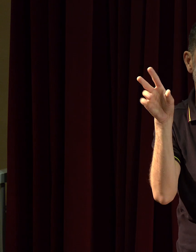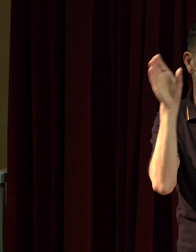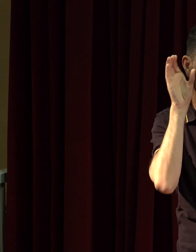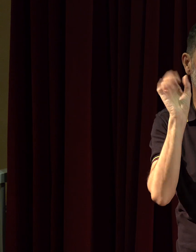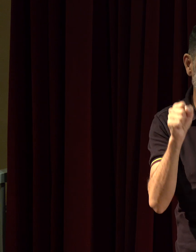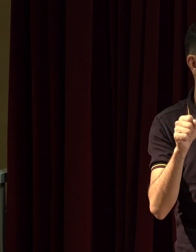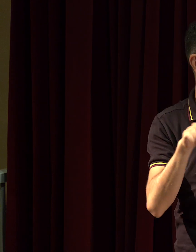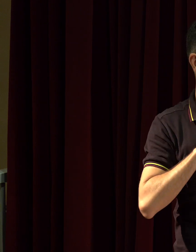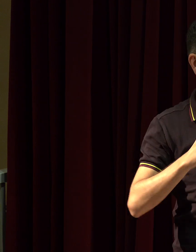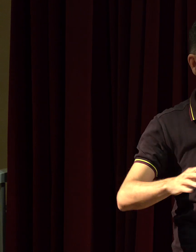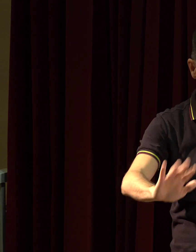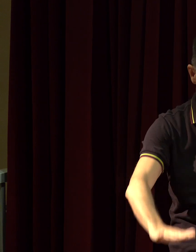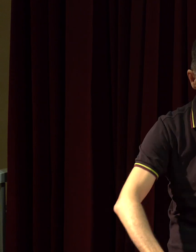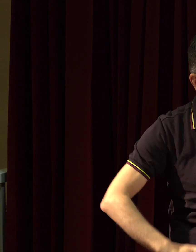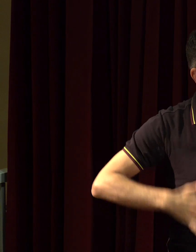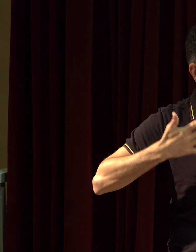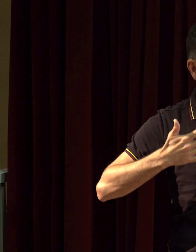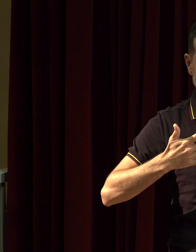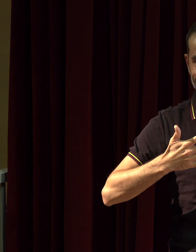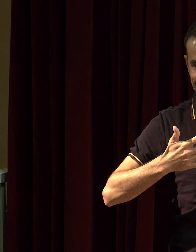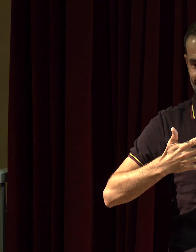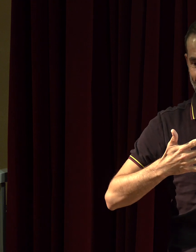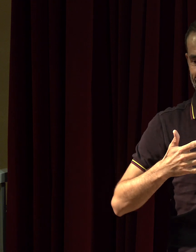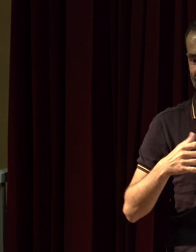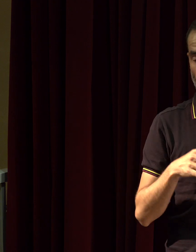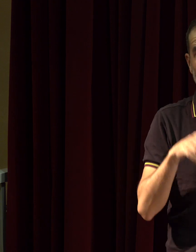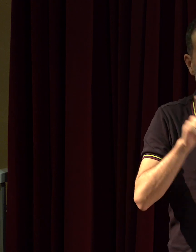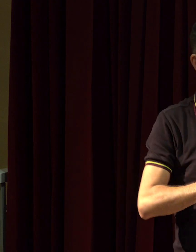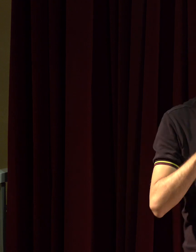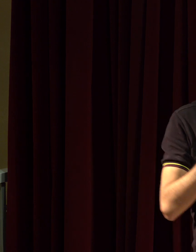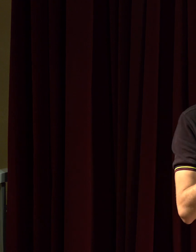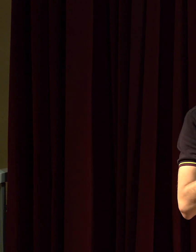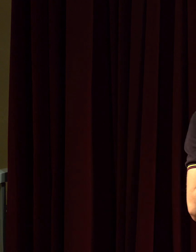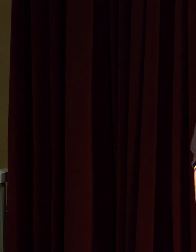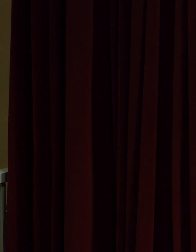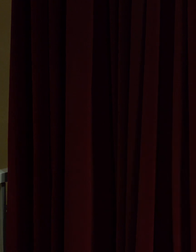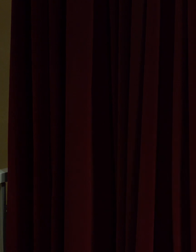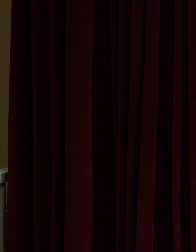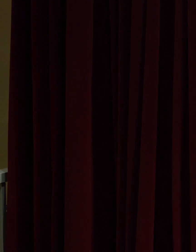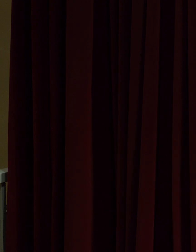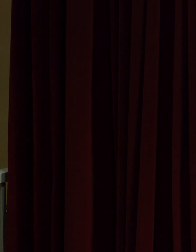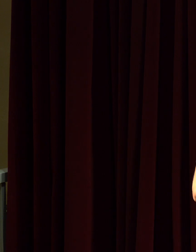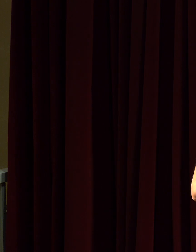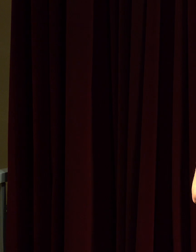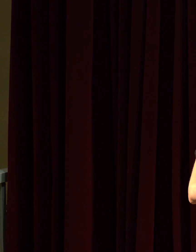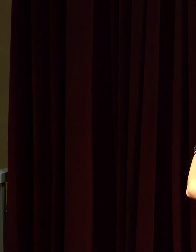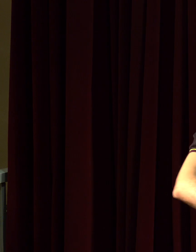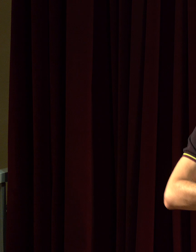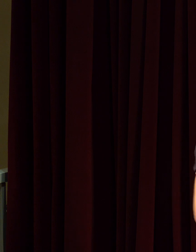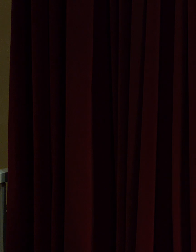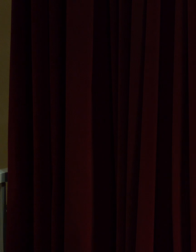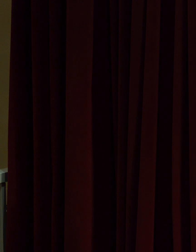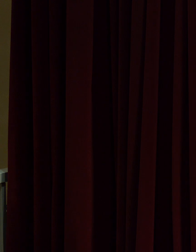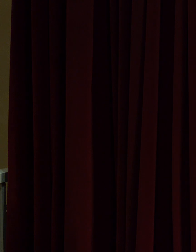et donc on entend entre guillemets, on écoute entre guillemets le spectacle via ces gilets vibrants et les vibrations qu'il nous procure.